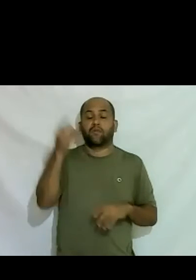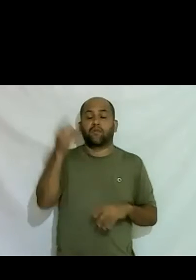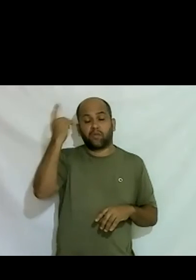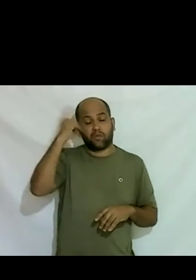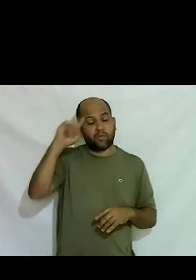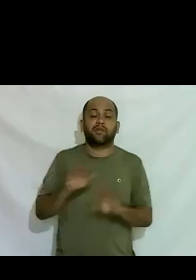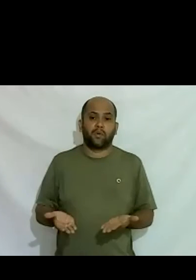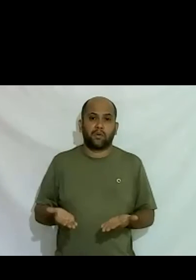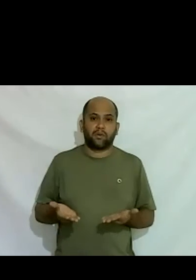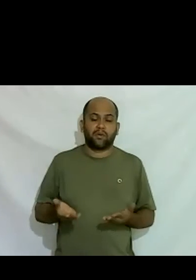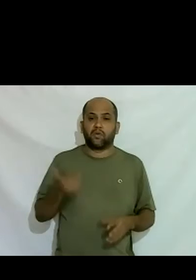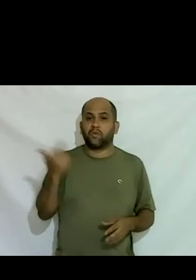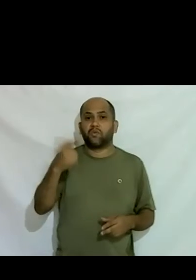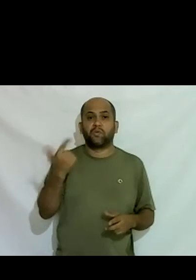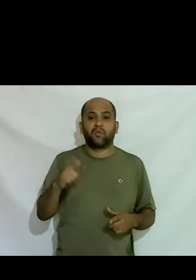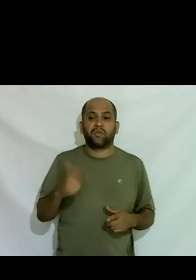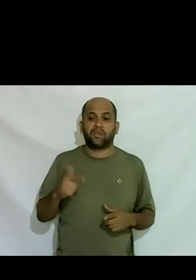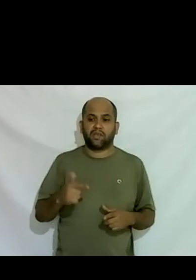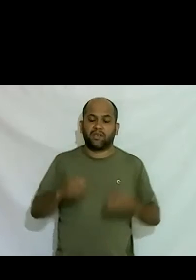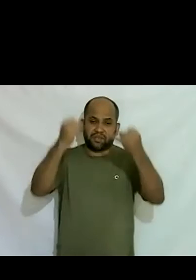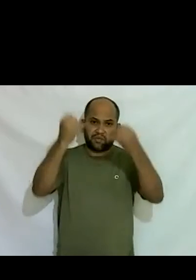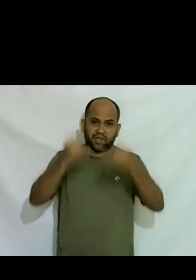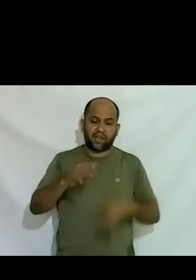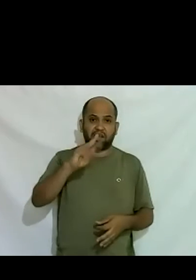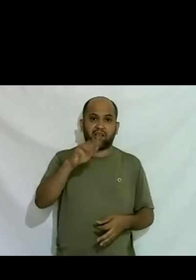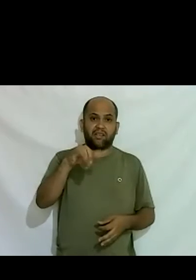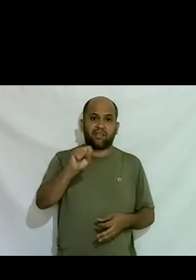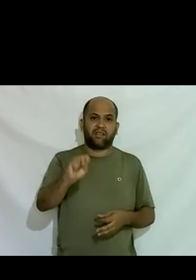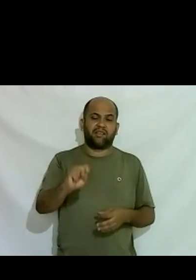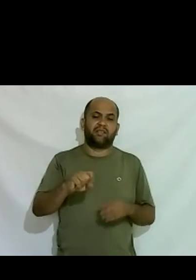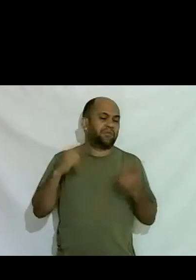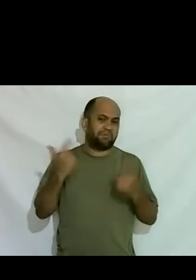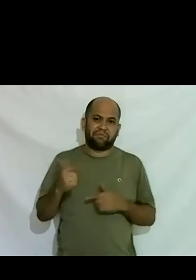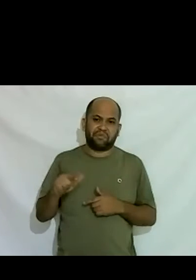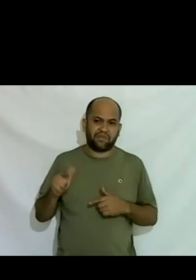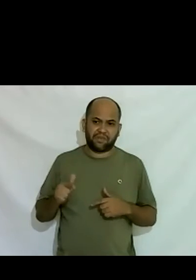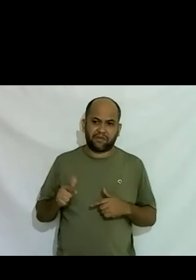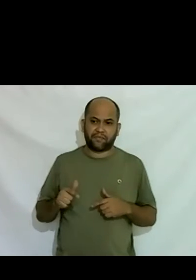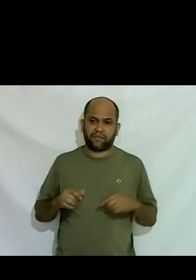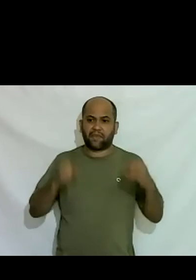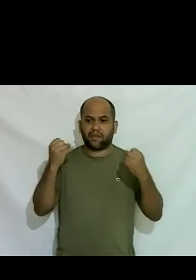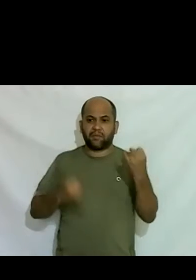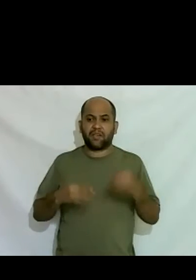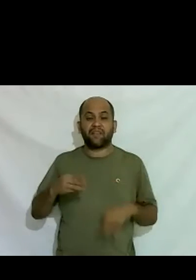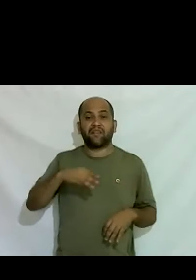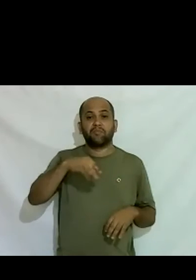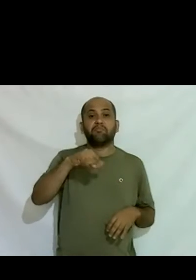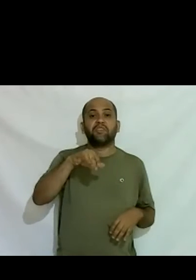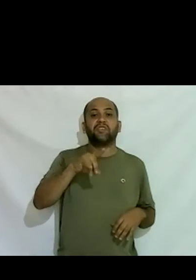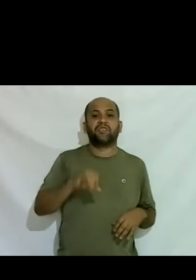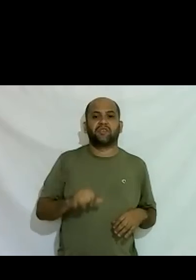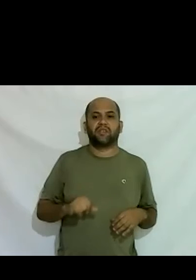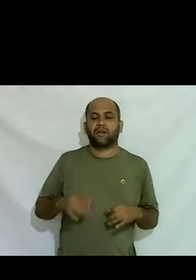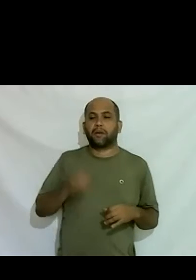não existia se falar em trans não existia se falava as vezes na mídia piadinhas de